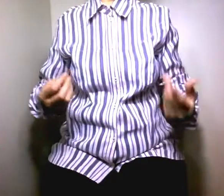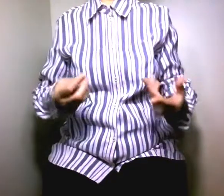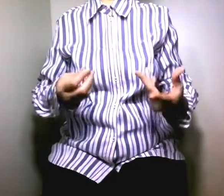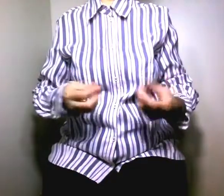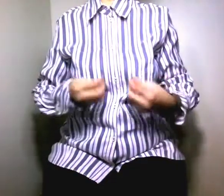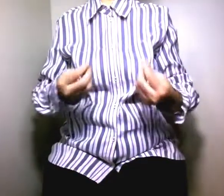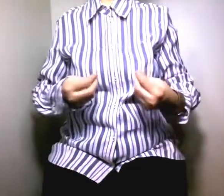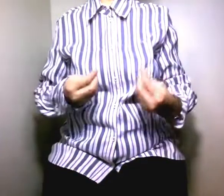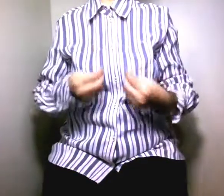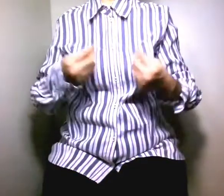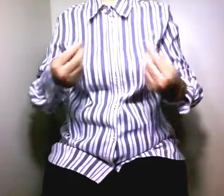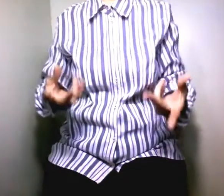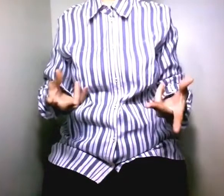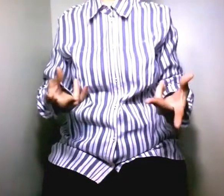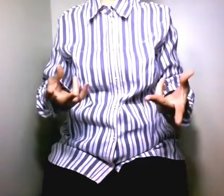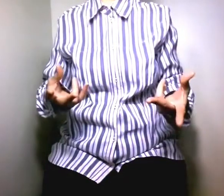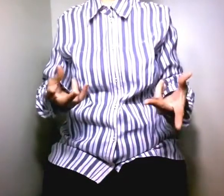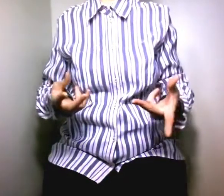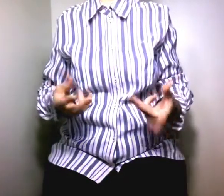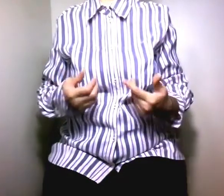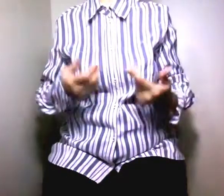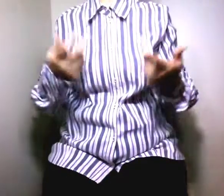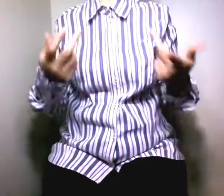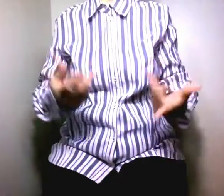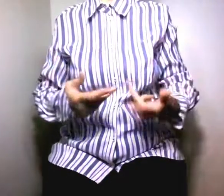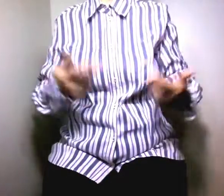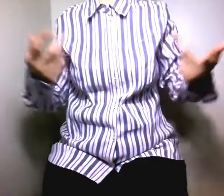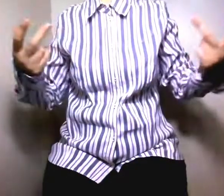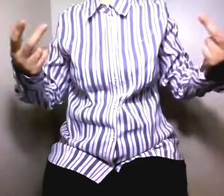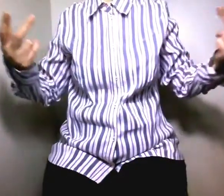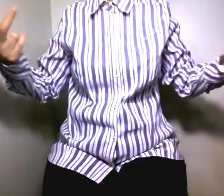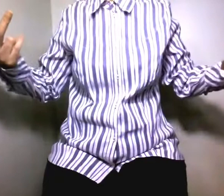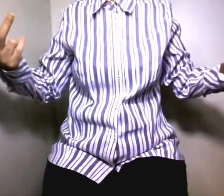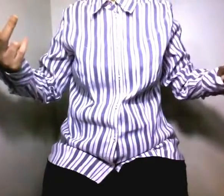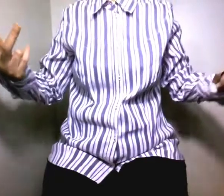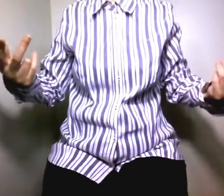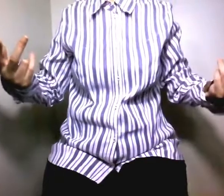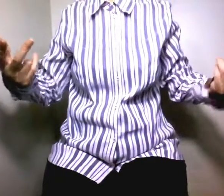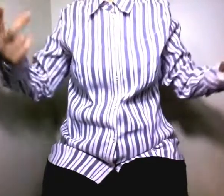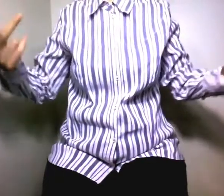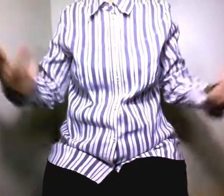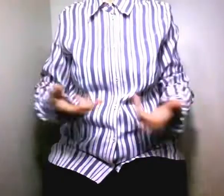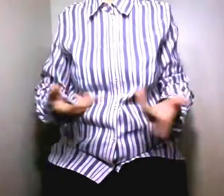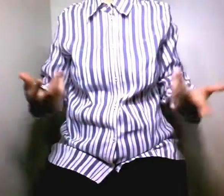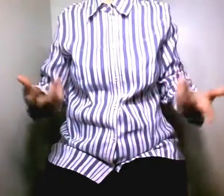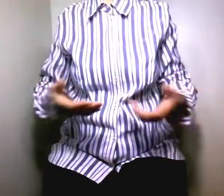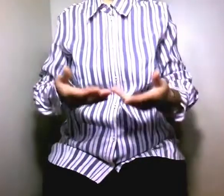العلاقة والفطرة هي الطبيعية التي خالت فيها الله ويلا شوف تشوف كيف يقدروا عليه أو لا يقدروا عليه